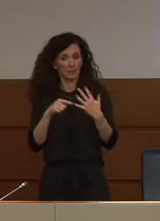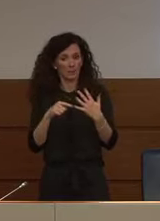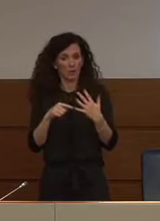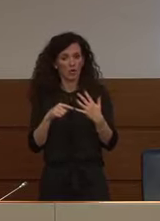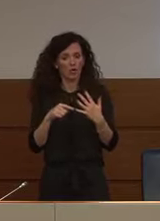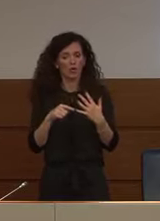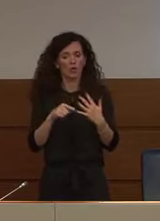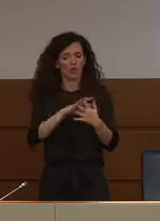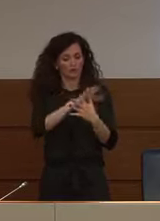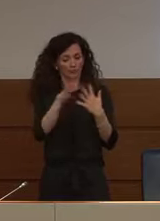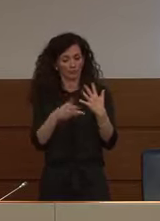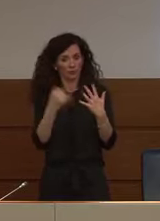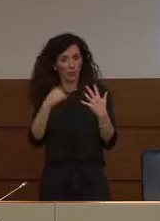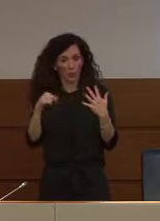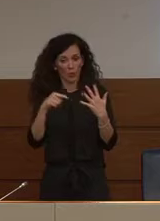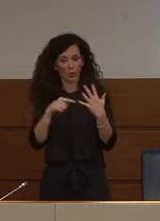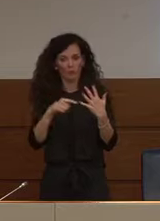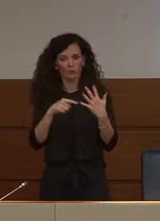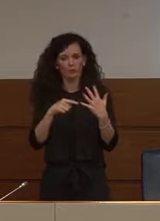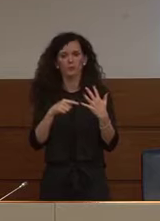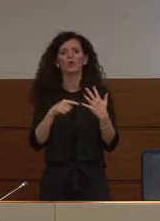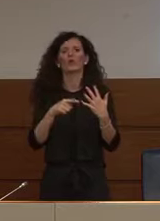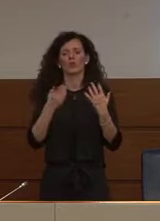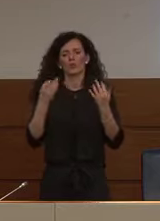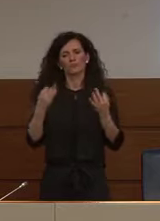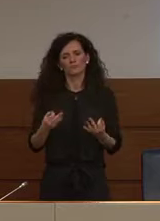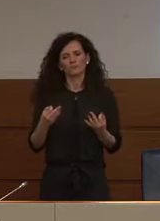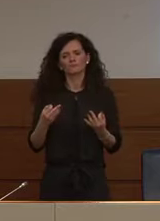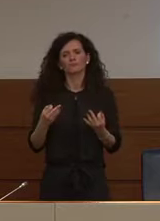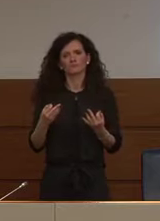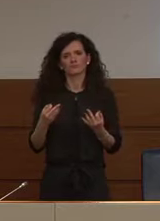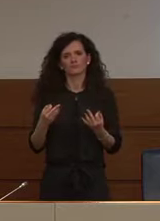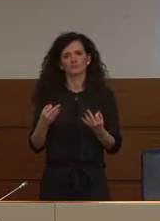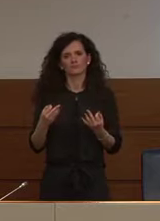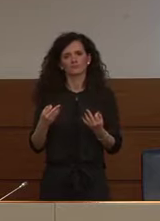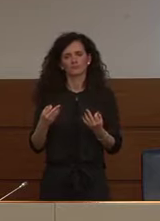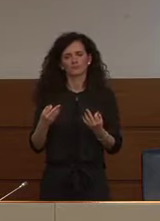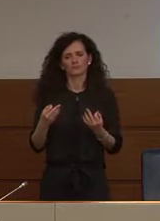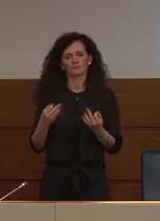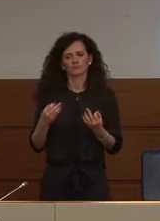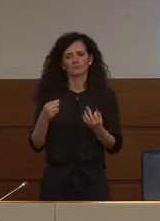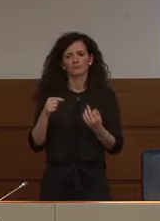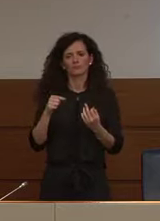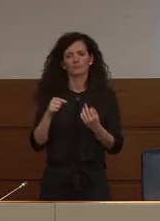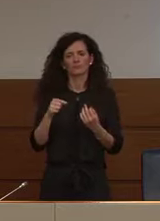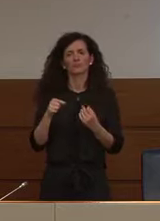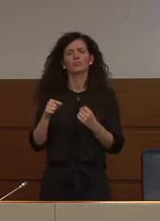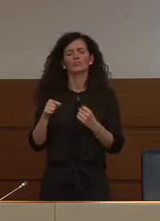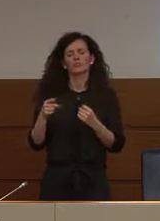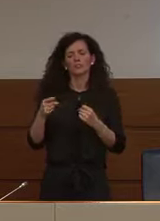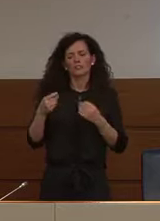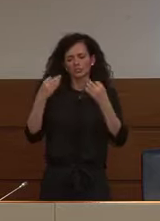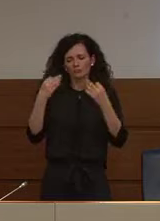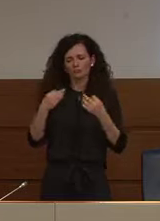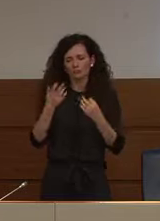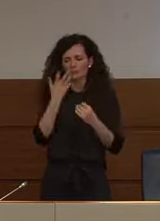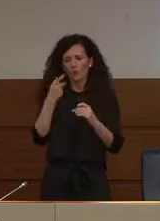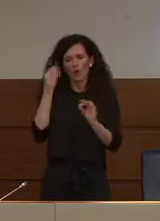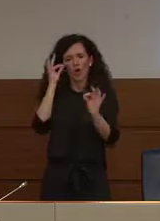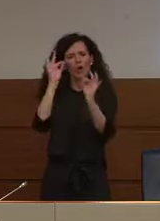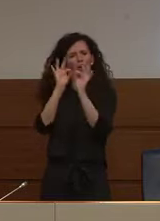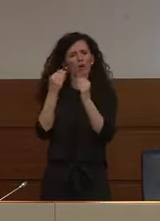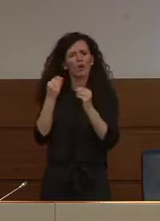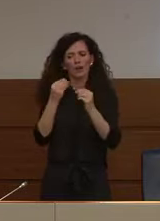il disegno prevederà un ruolo assolutamente cruciale di AIFA non solo nel